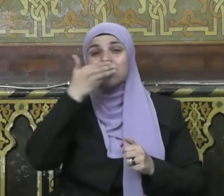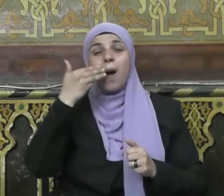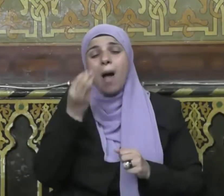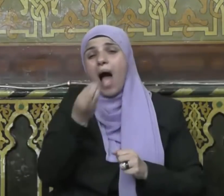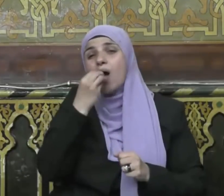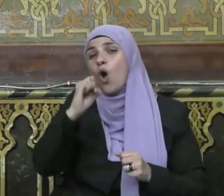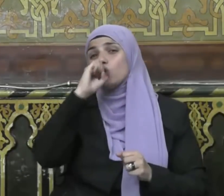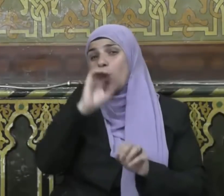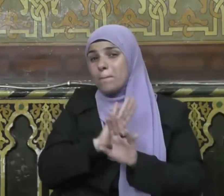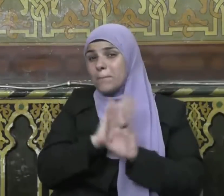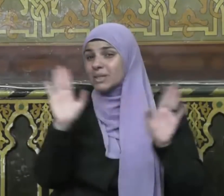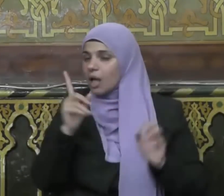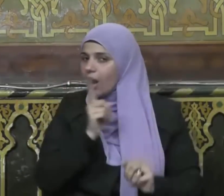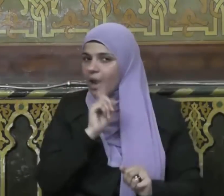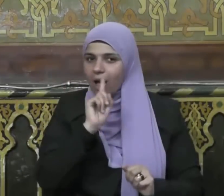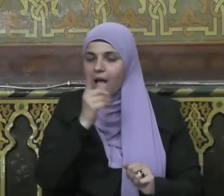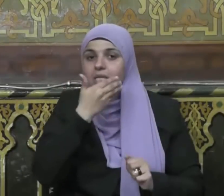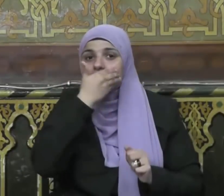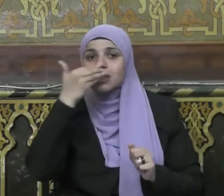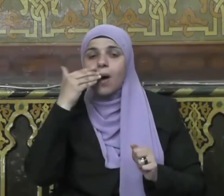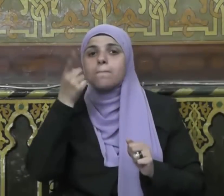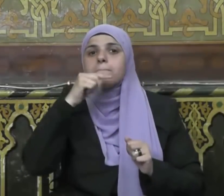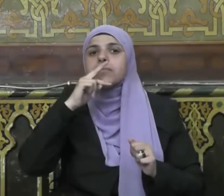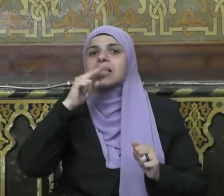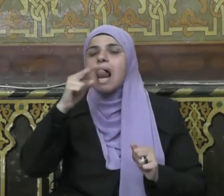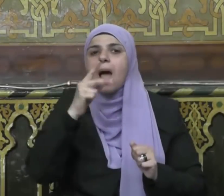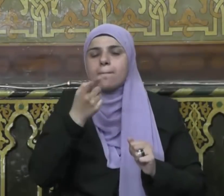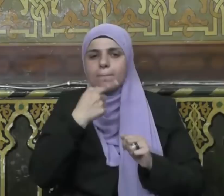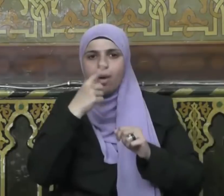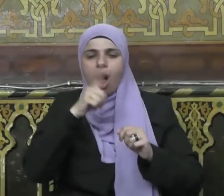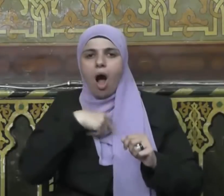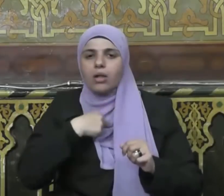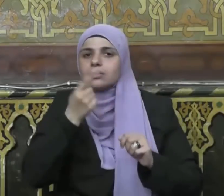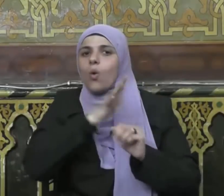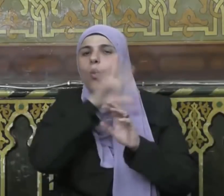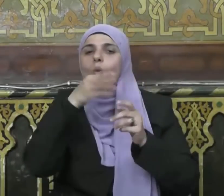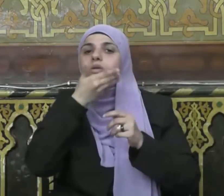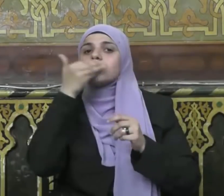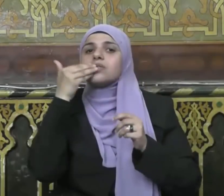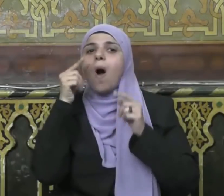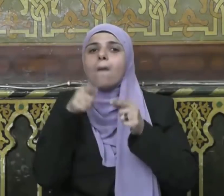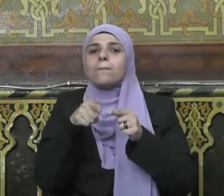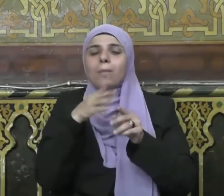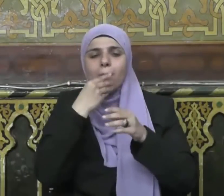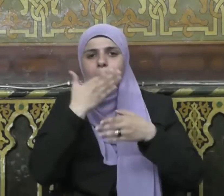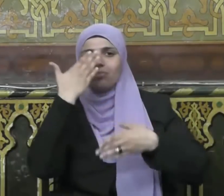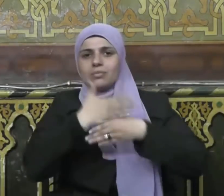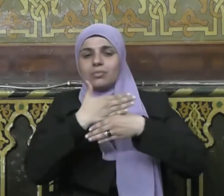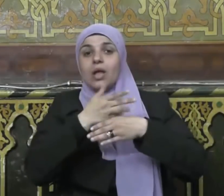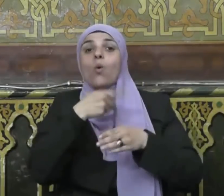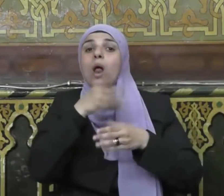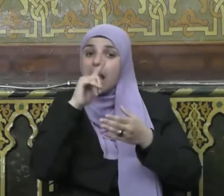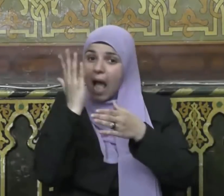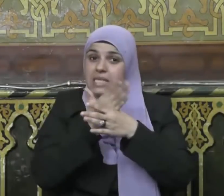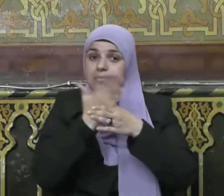معرضون وقال جل شأنه ادفع بالتي هي أحسن السيئة وقال صلى الله عليه وسلم